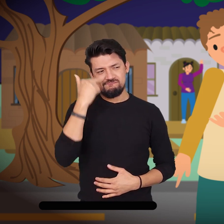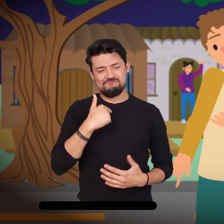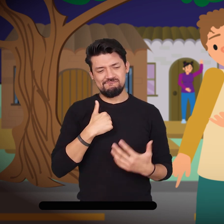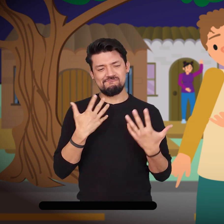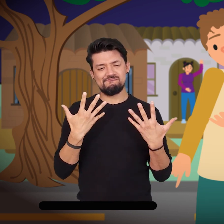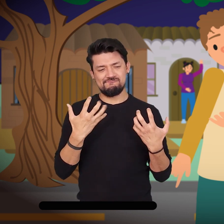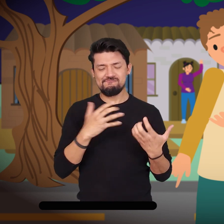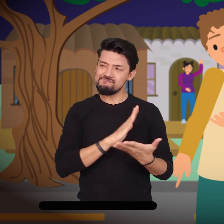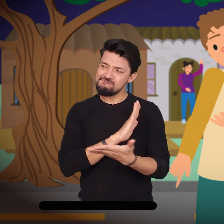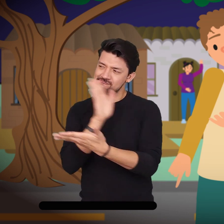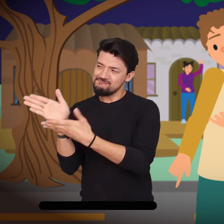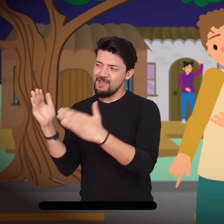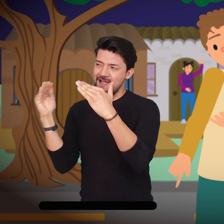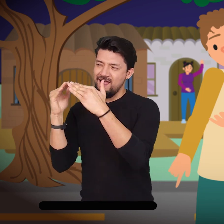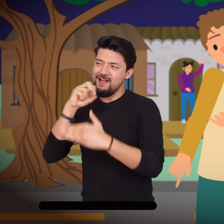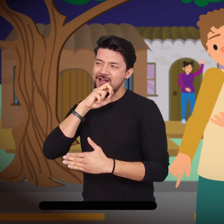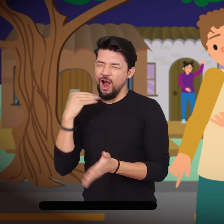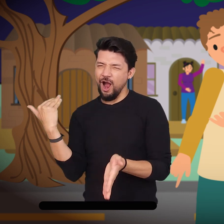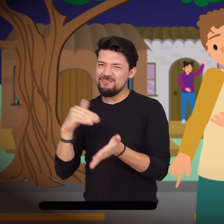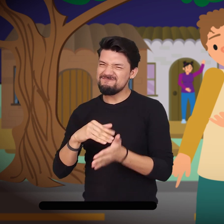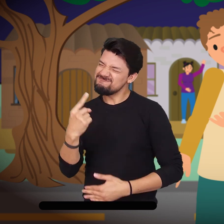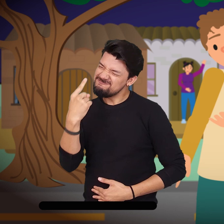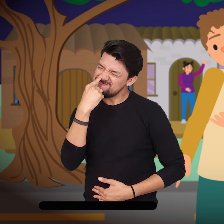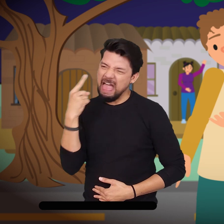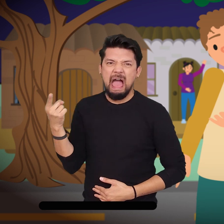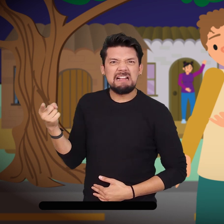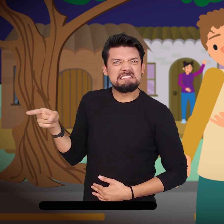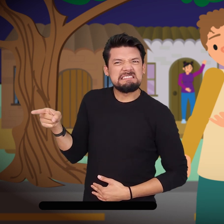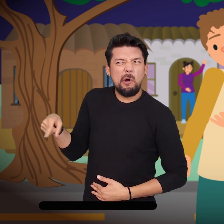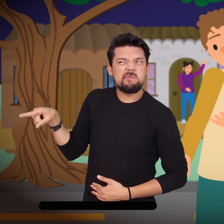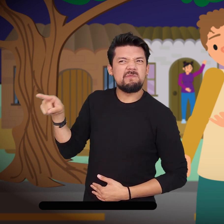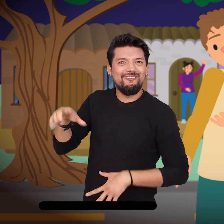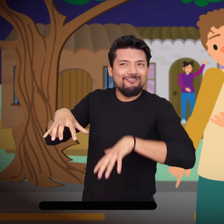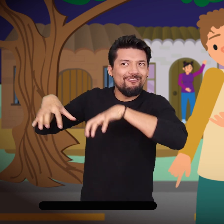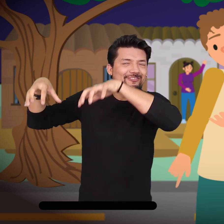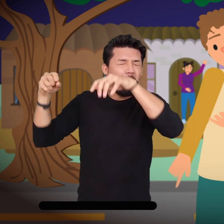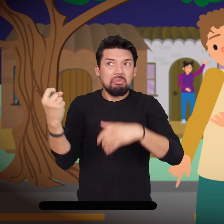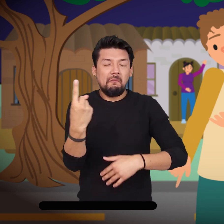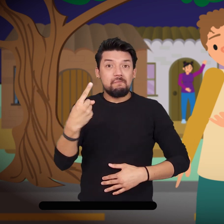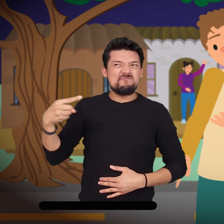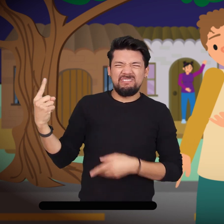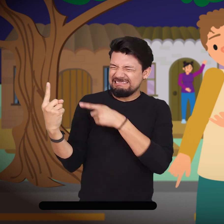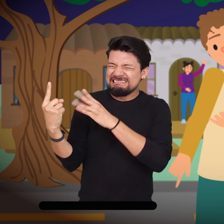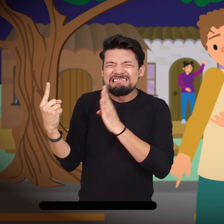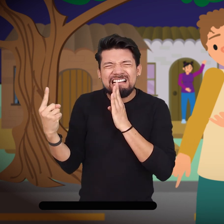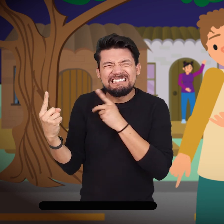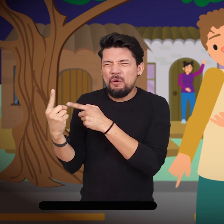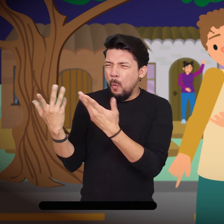Josué se había quedado pensando en esto que pasó, y le dio mucha curiosidad por saber qué fantasmas había en esa casa,